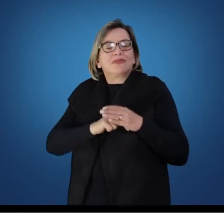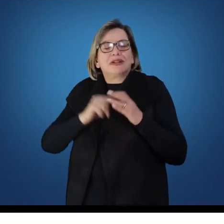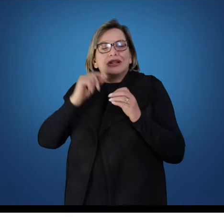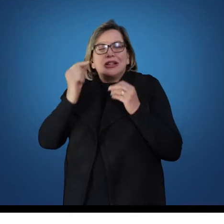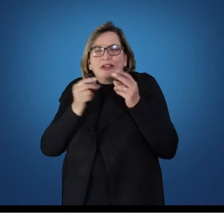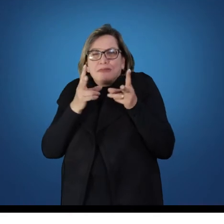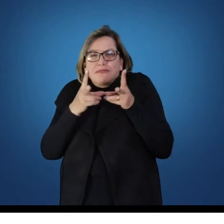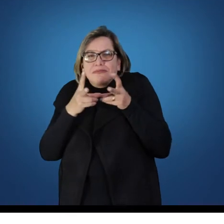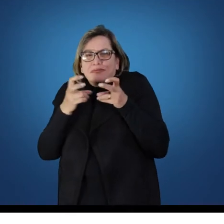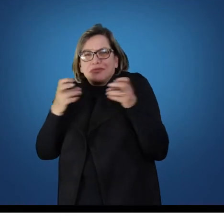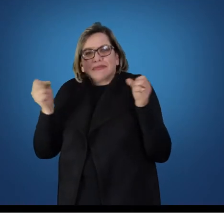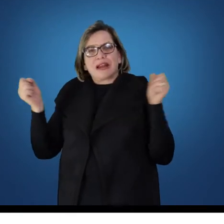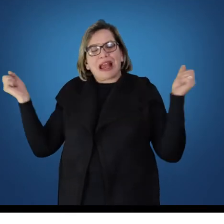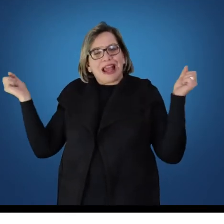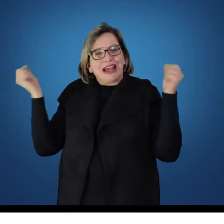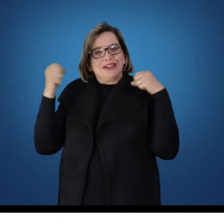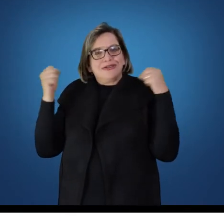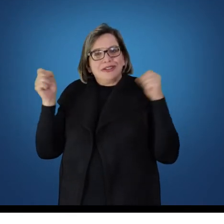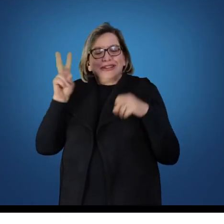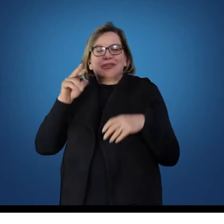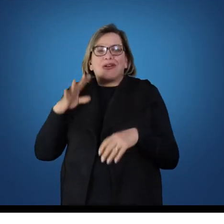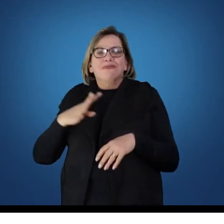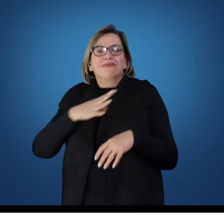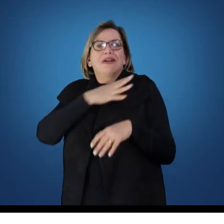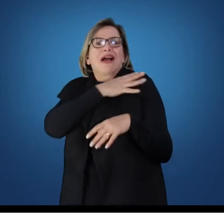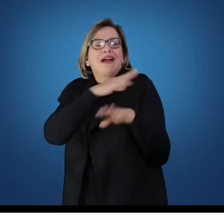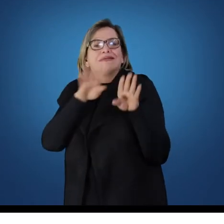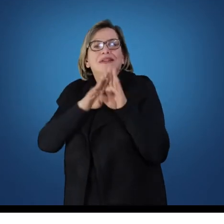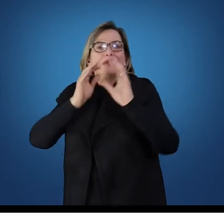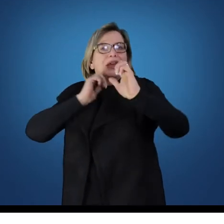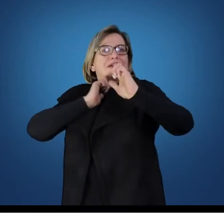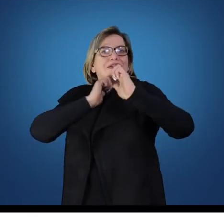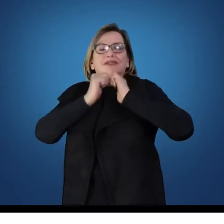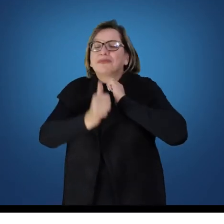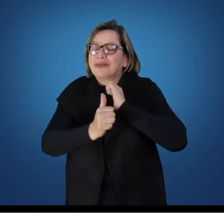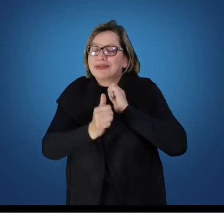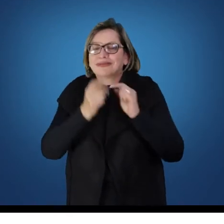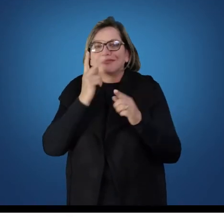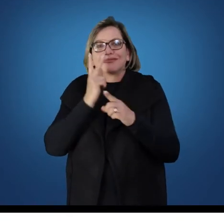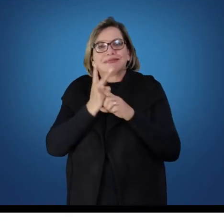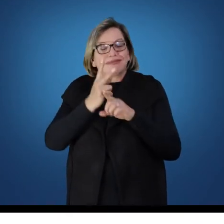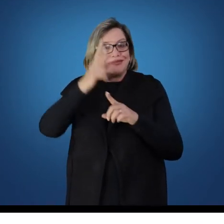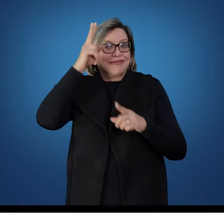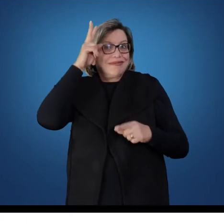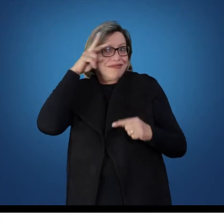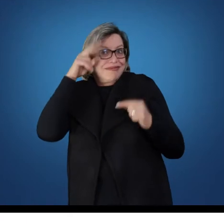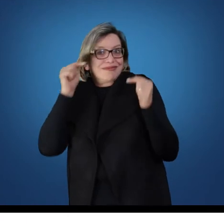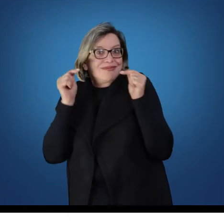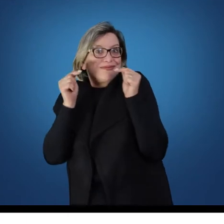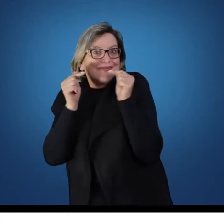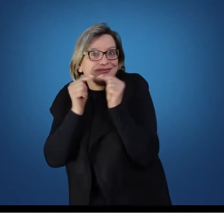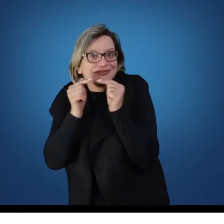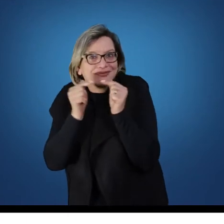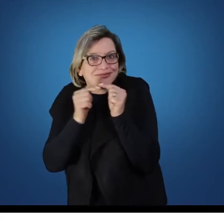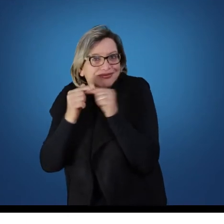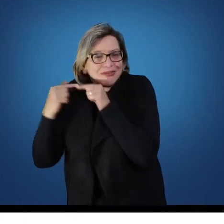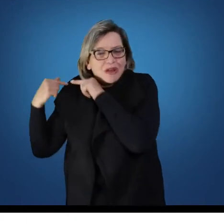militarista e esportivizada. Então, cada contexto vai trazer, no rojo da sua trajetória histórica,